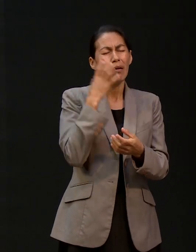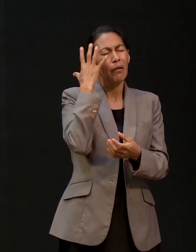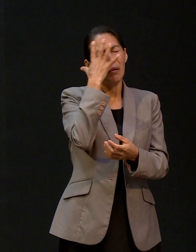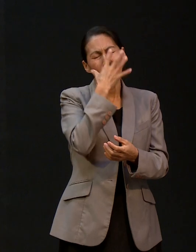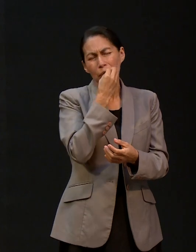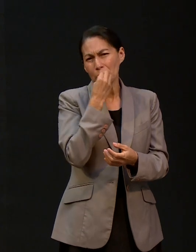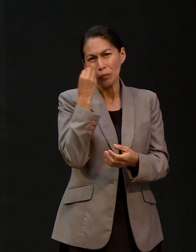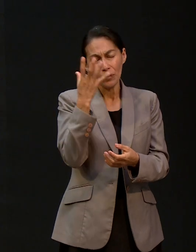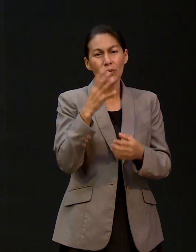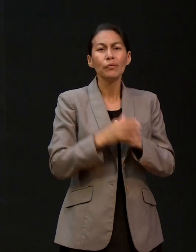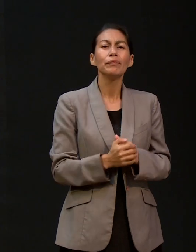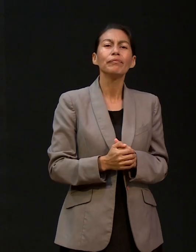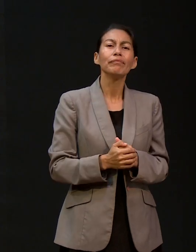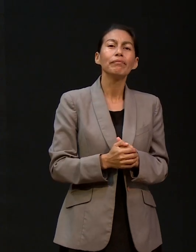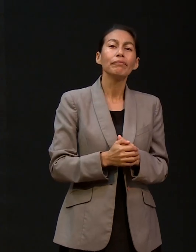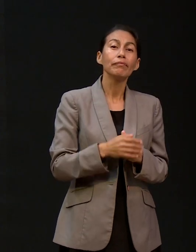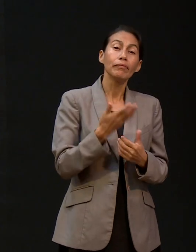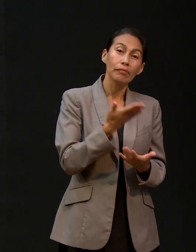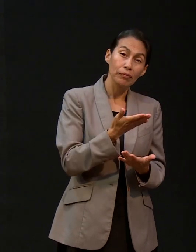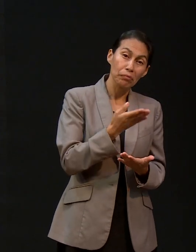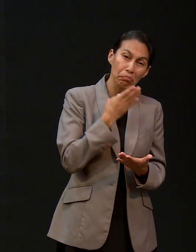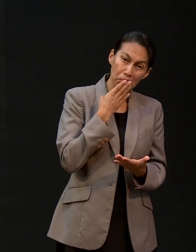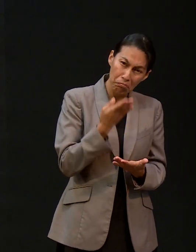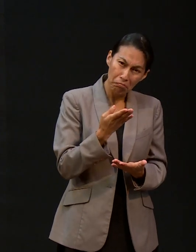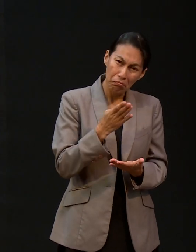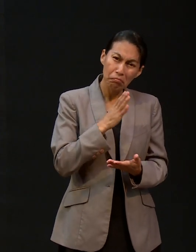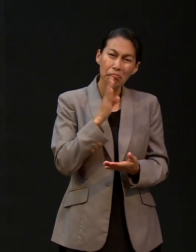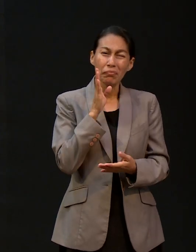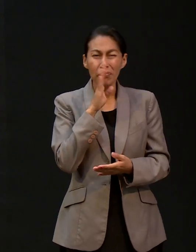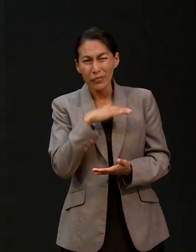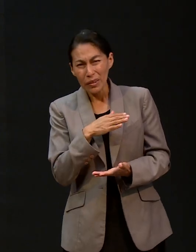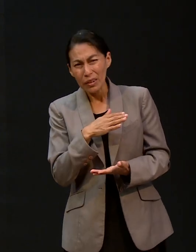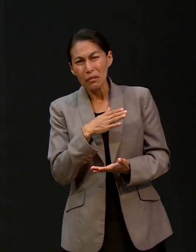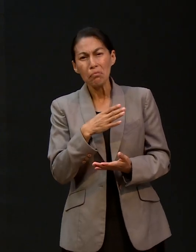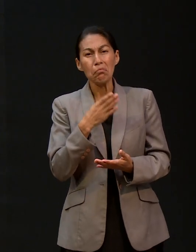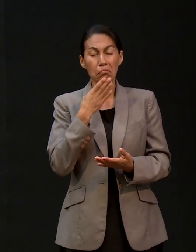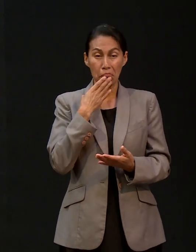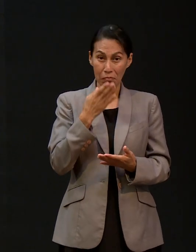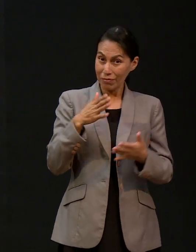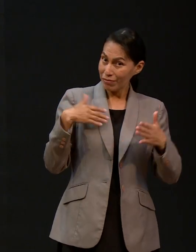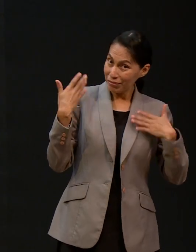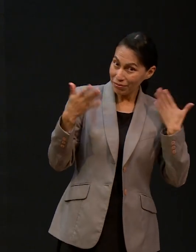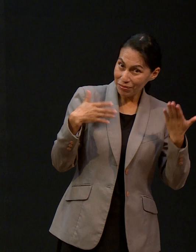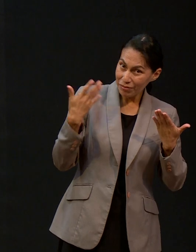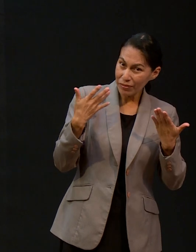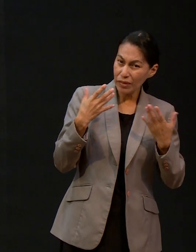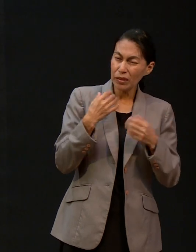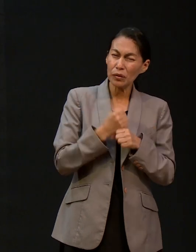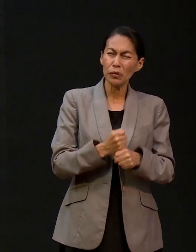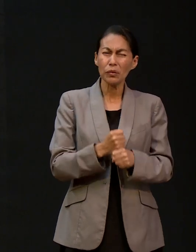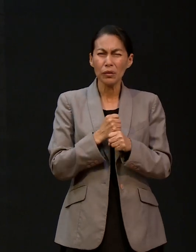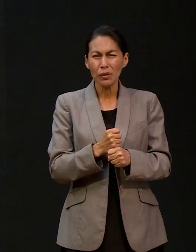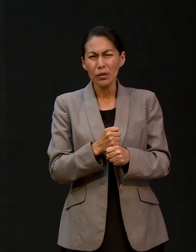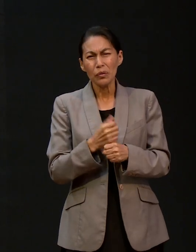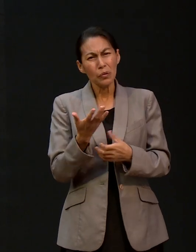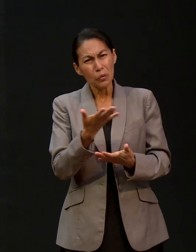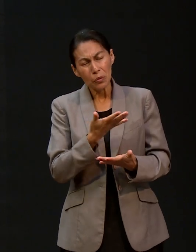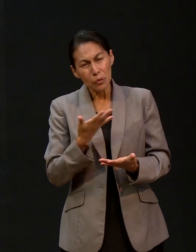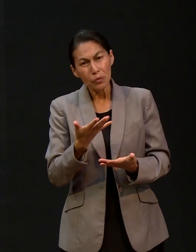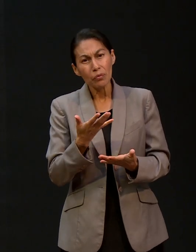en las buenas y en las malas, en la adversidad y también en las alegrías,